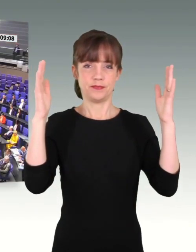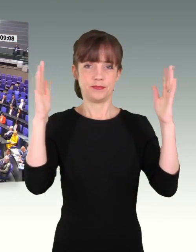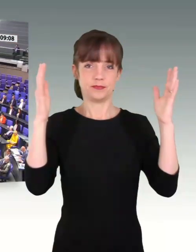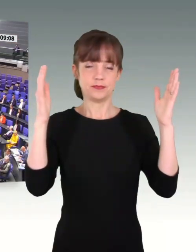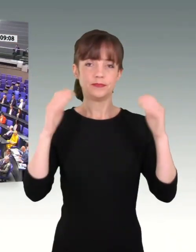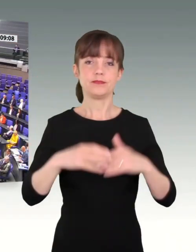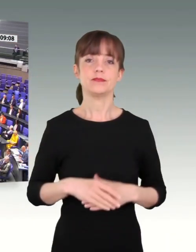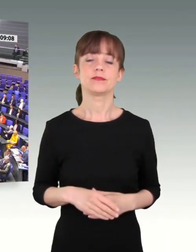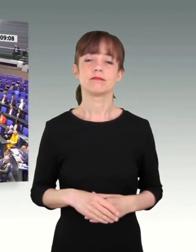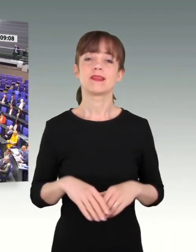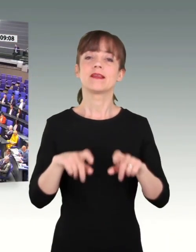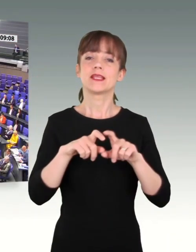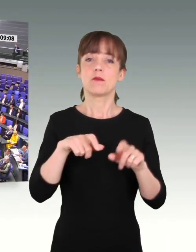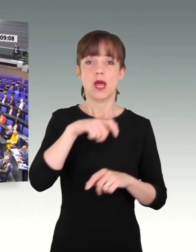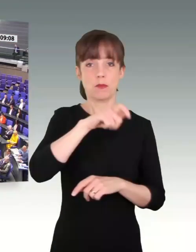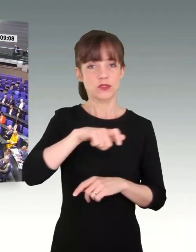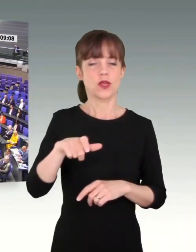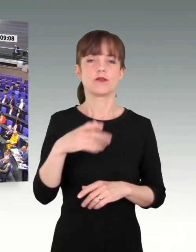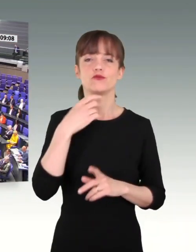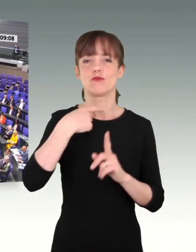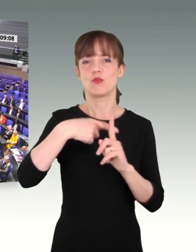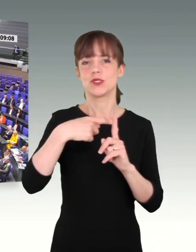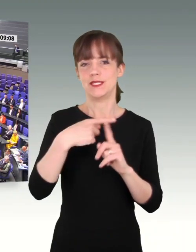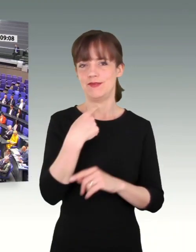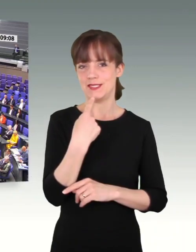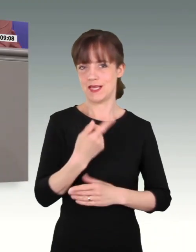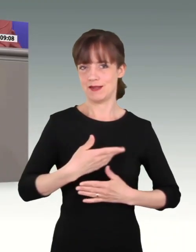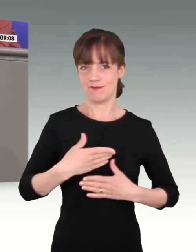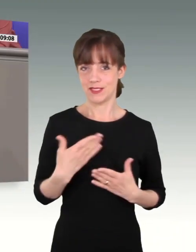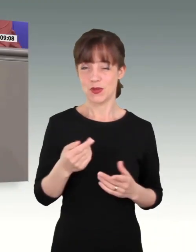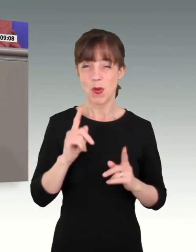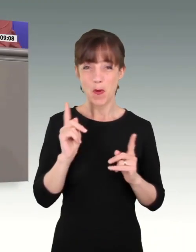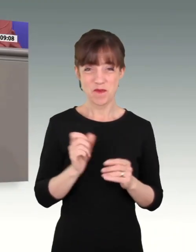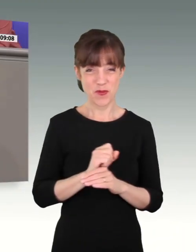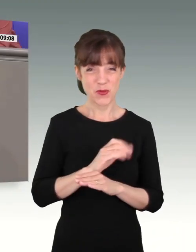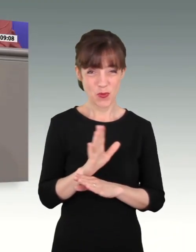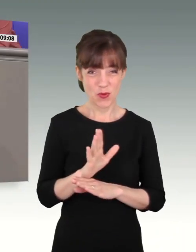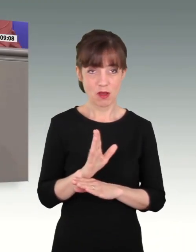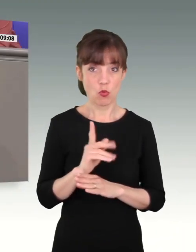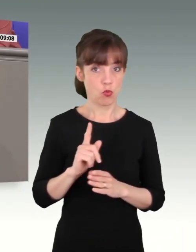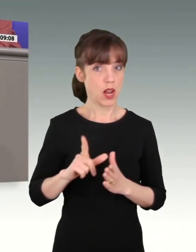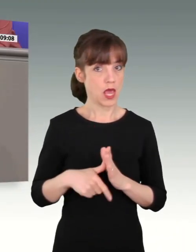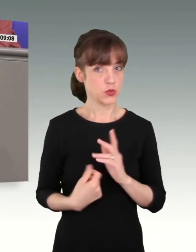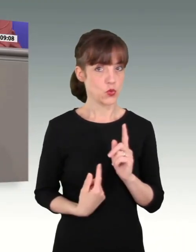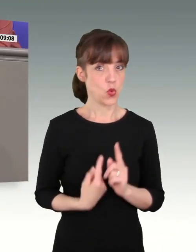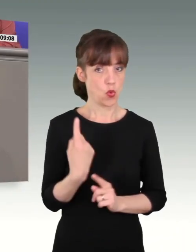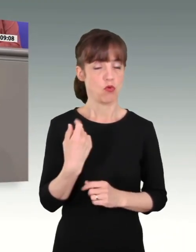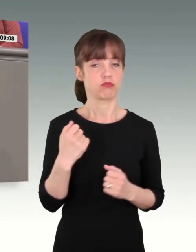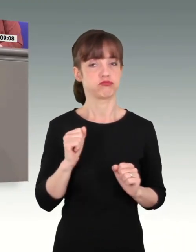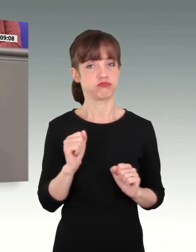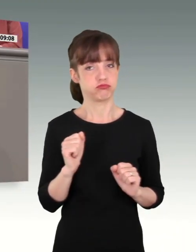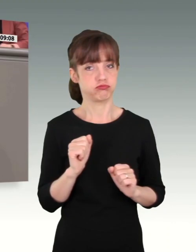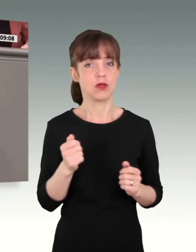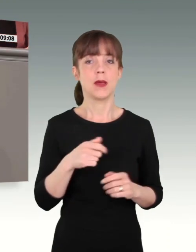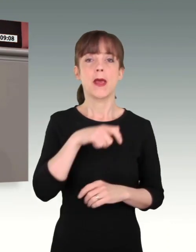Ein Thema Personal möchte ich positiv hervorheben, dass es gelungen ist, trotz Corona, und das ist eine wirkliche Leistung der Bundeswehr, den